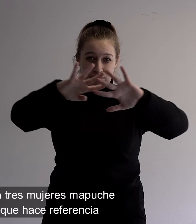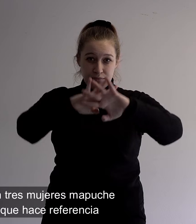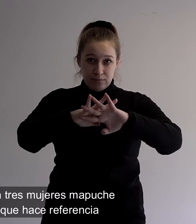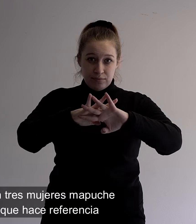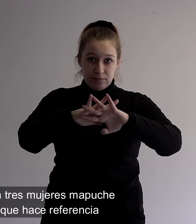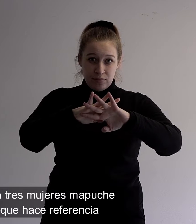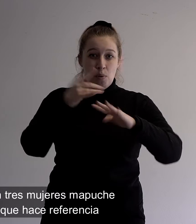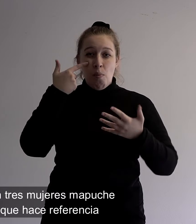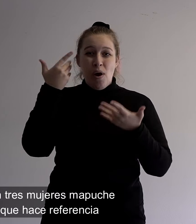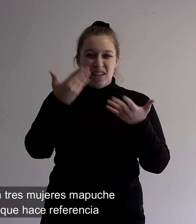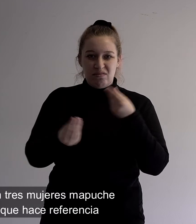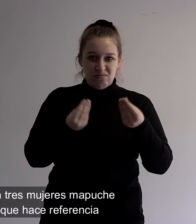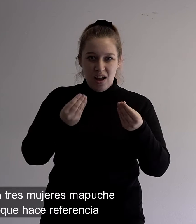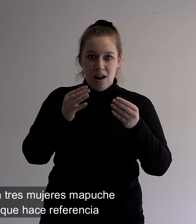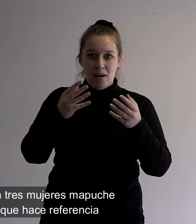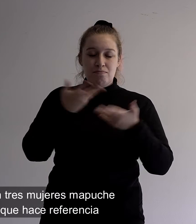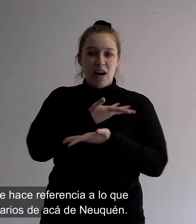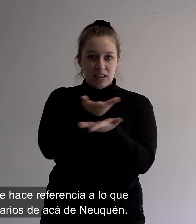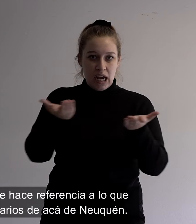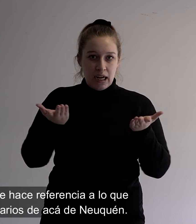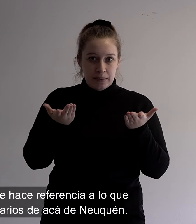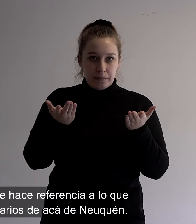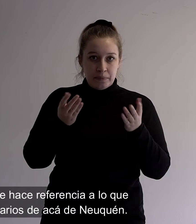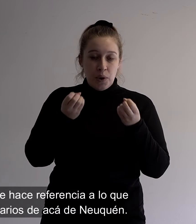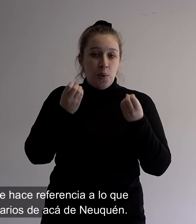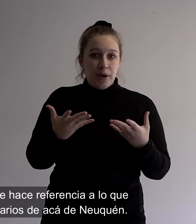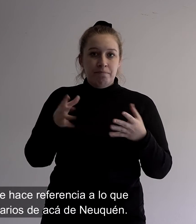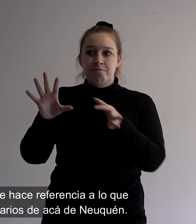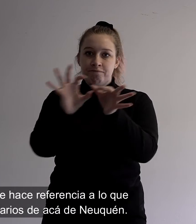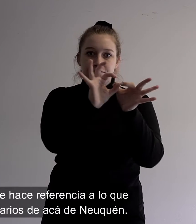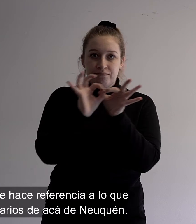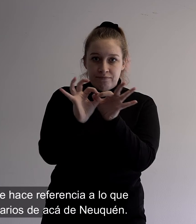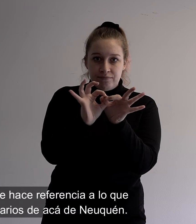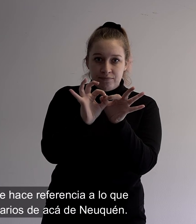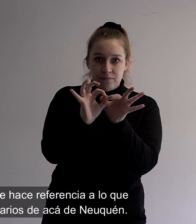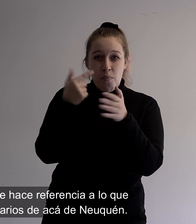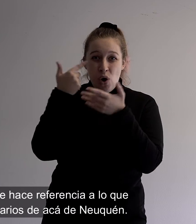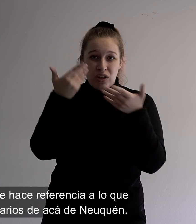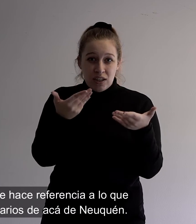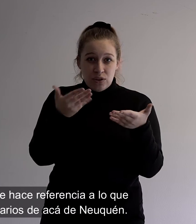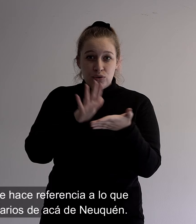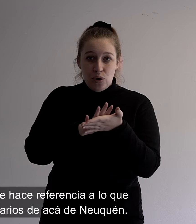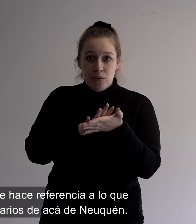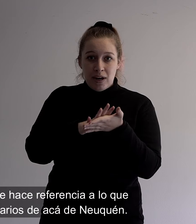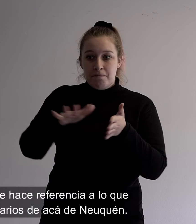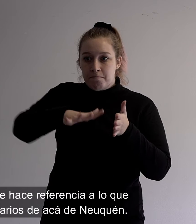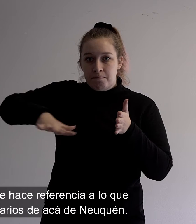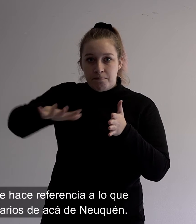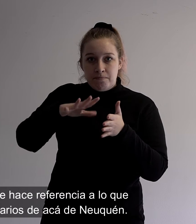con un entramado de fondo que hace referencia al paisaje y, bueno, conectar un poco lo que hace